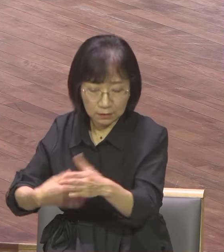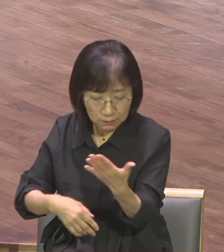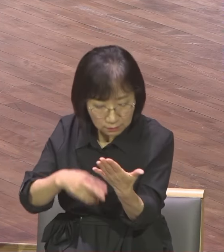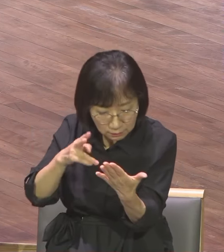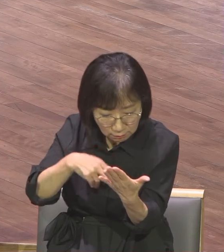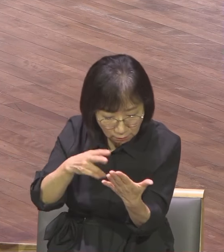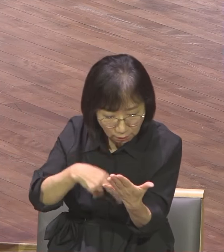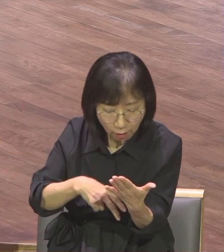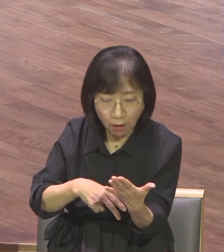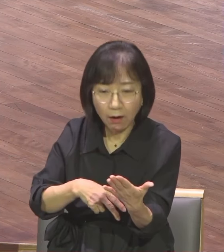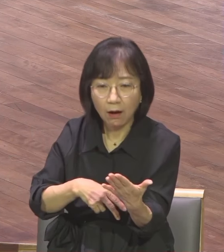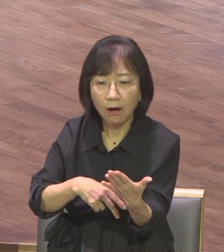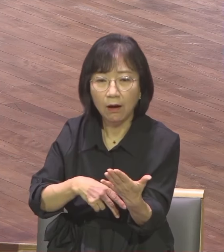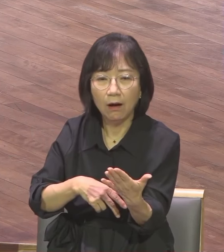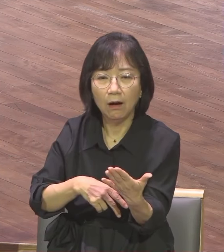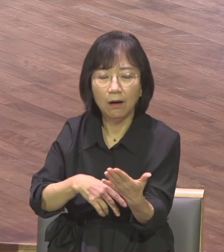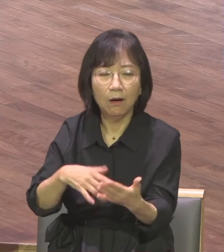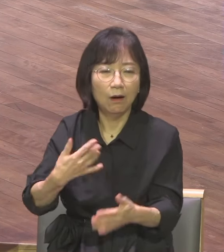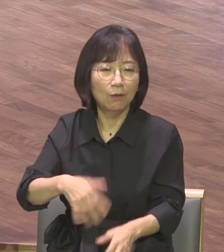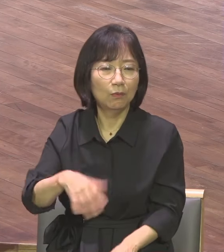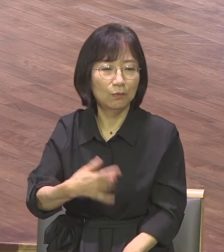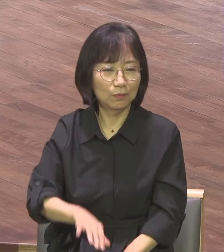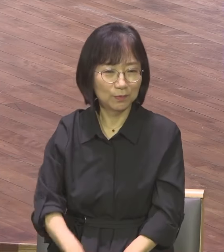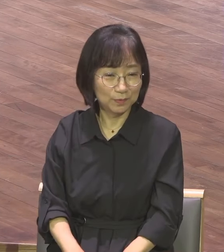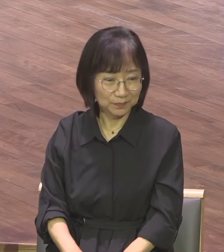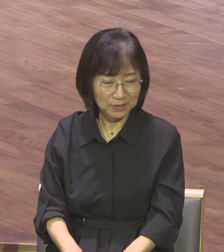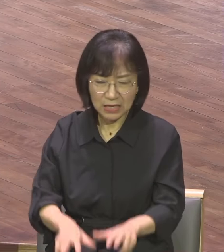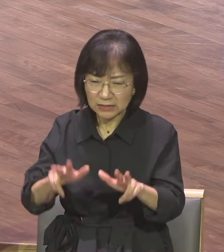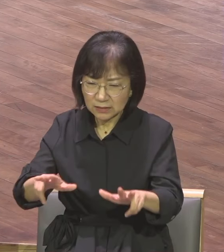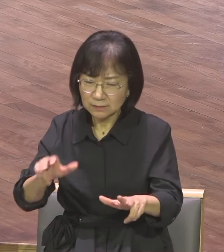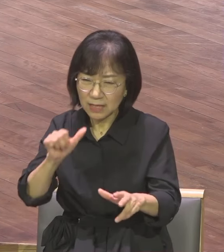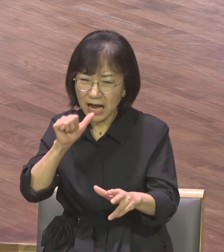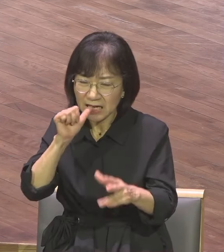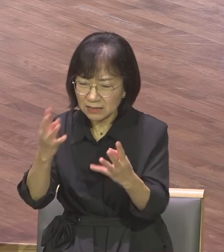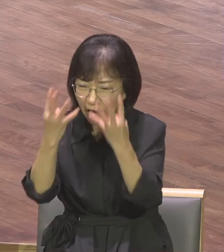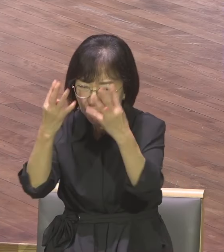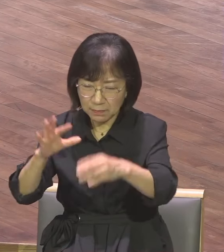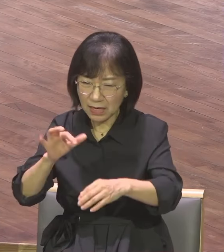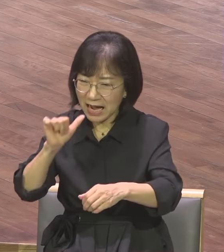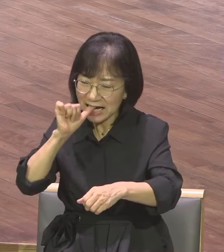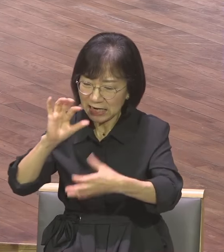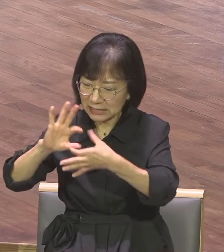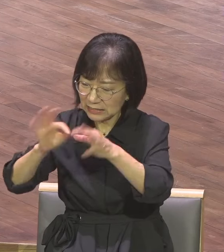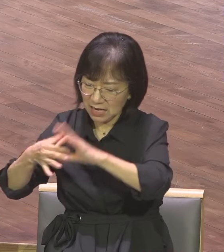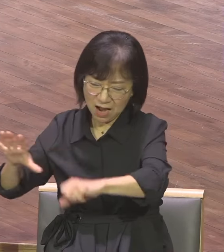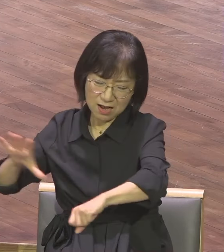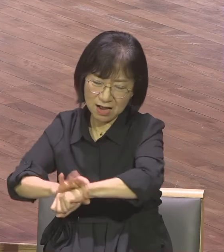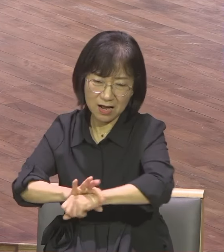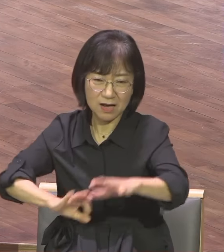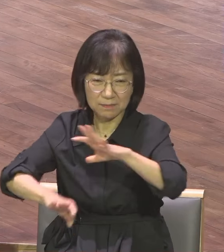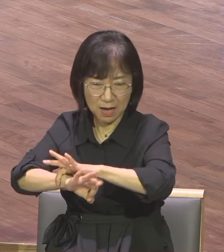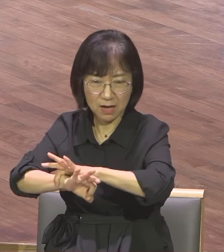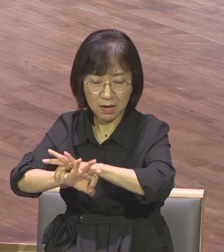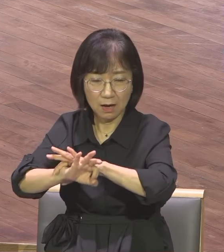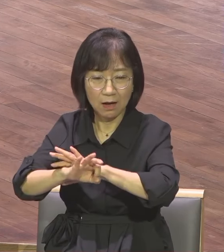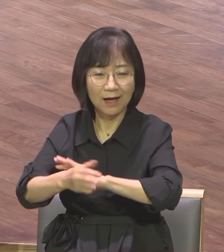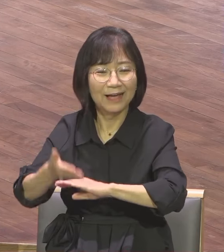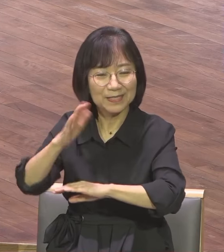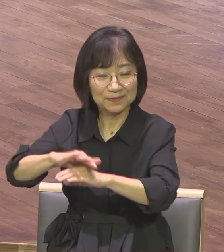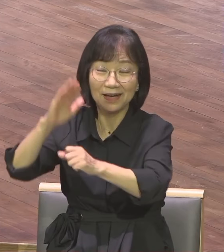내 몸은 쇠가슬에 차있지만 장저진이 나를 선택했다 나는 하나님의 아들이다